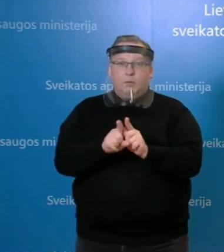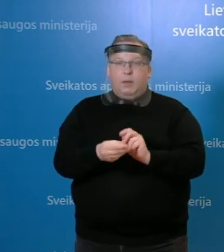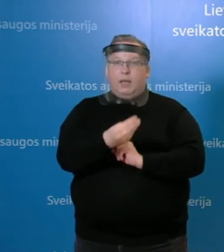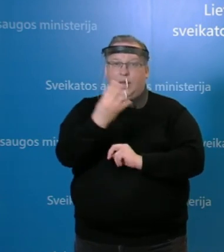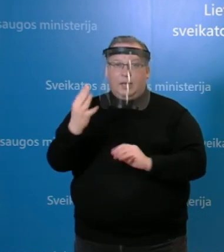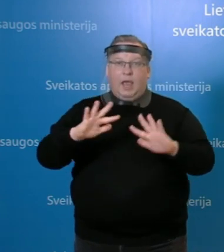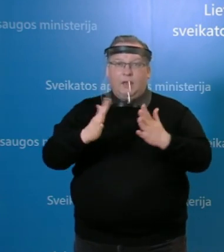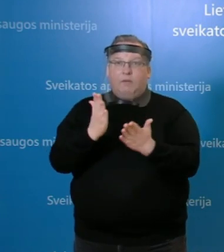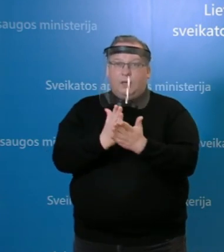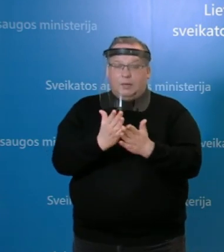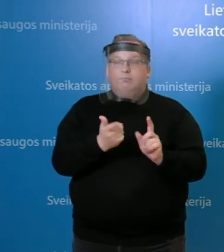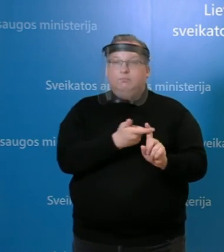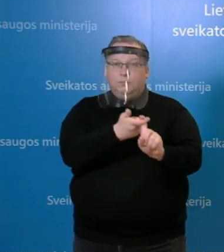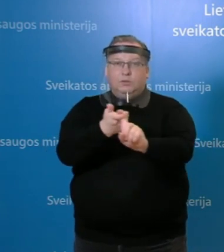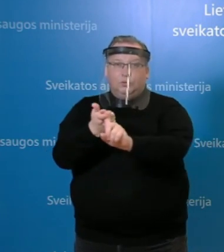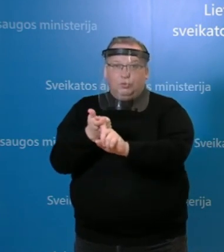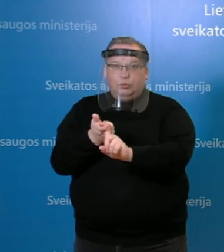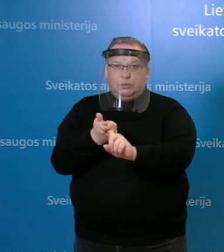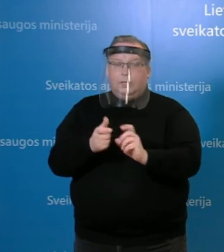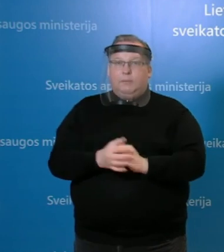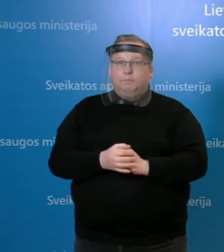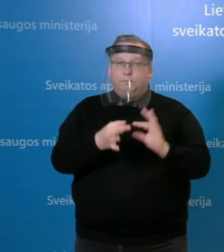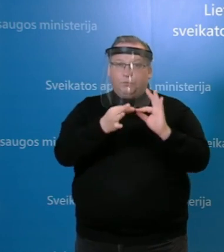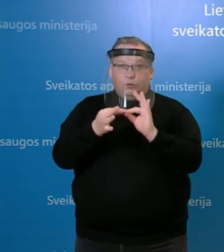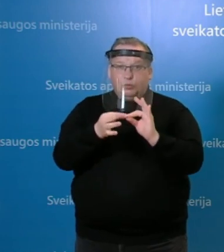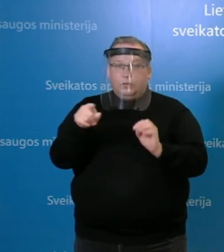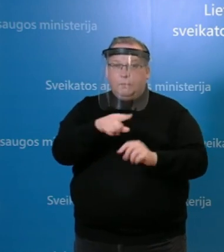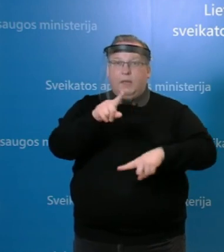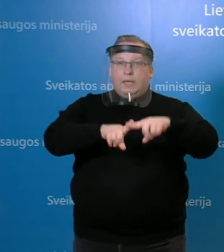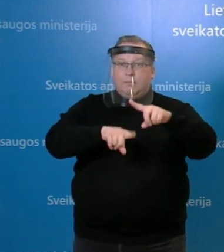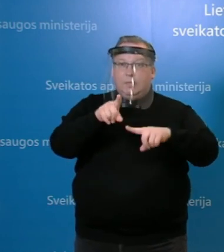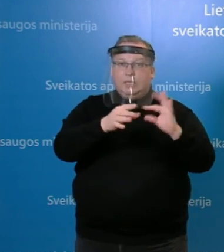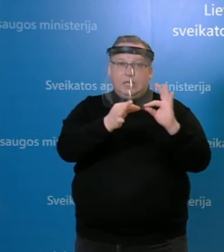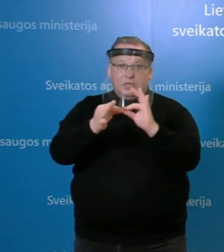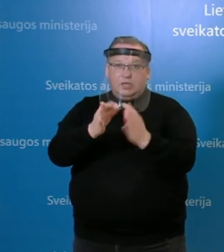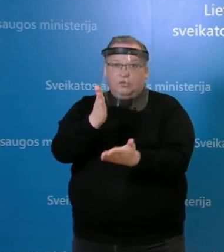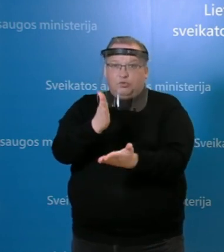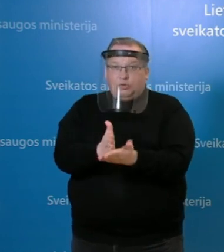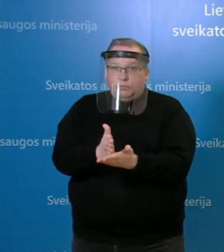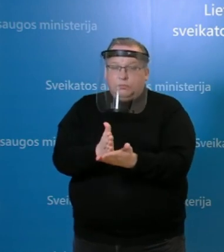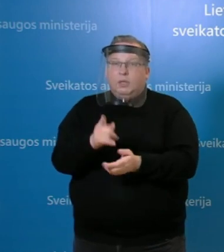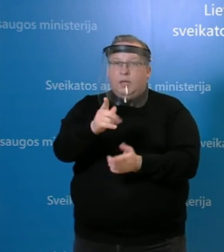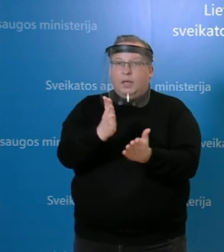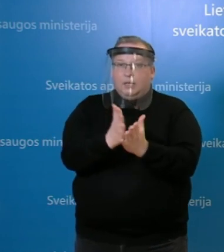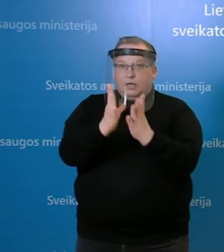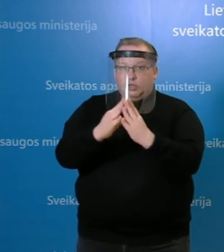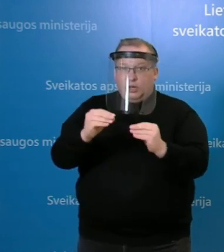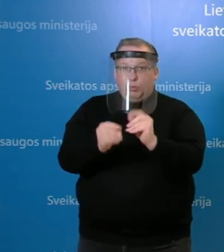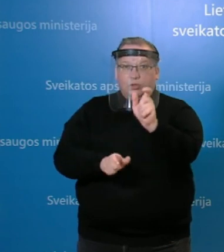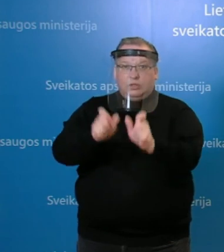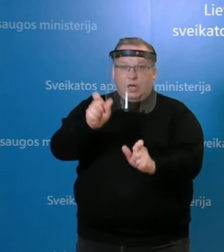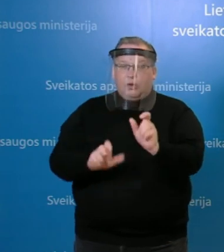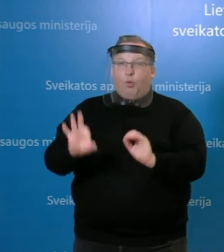būtent yra ir susiję. Tai giministės ryšys būtent yra, kad tai yra šeimos nariai dėl